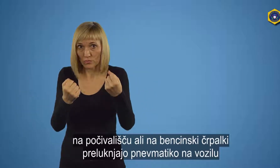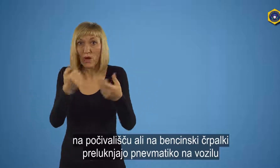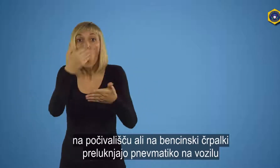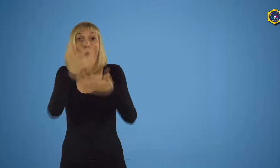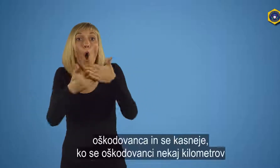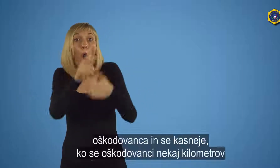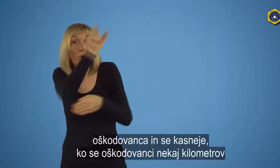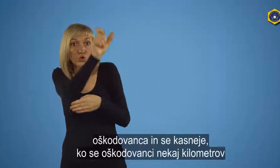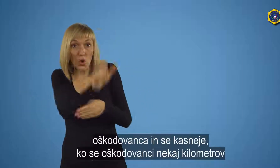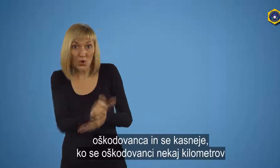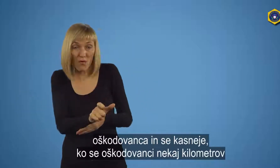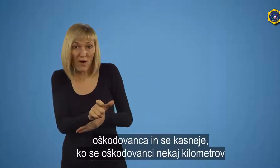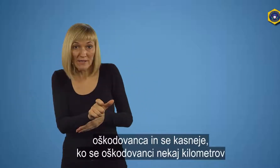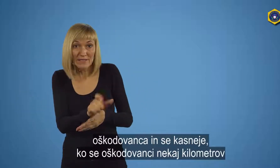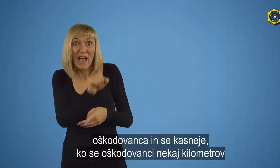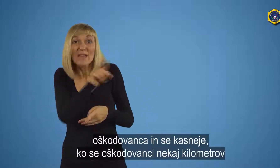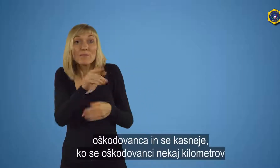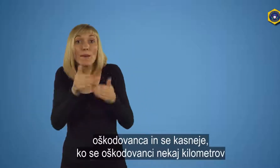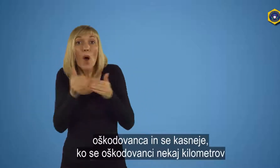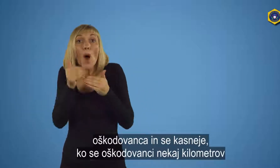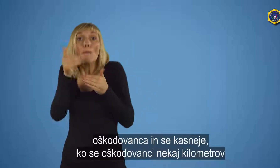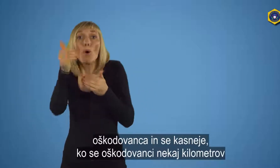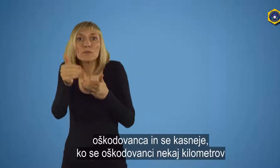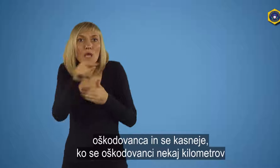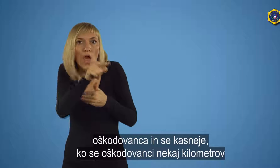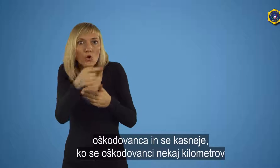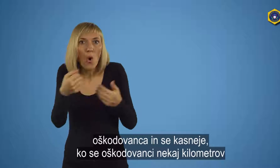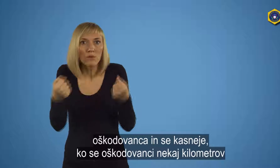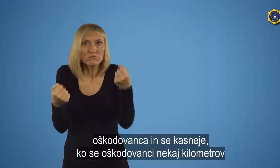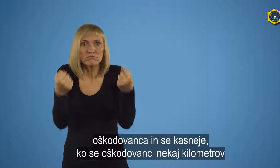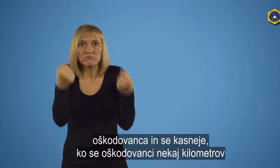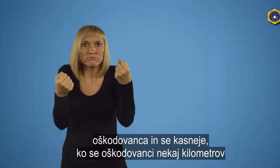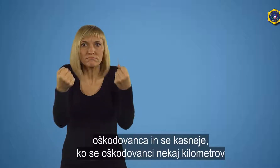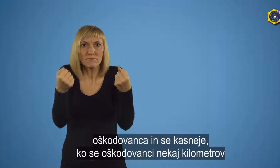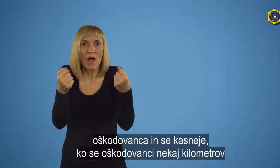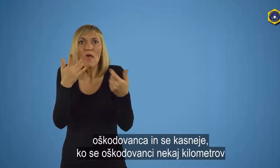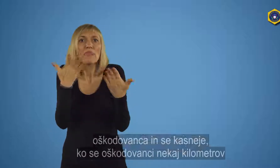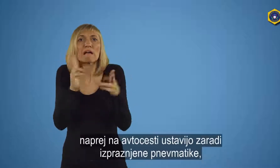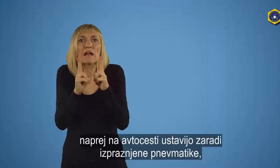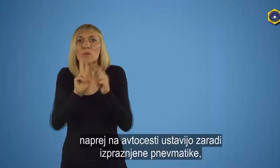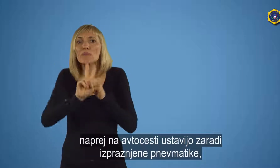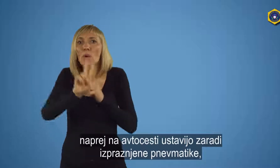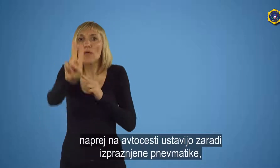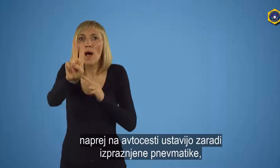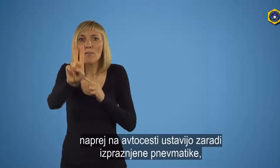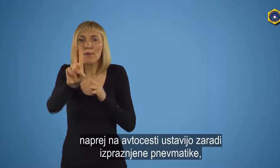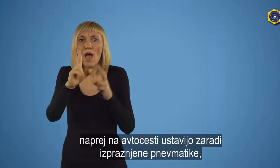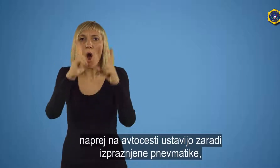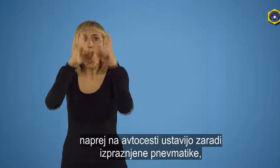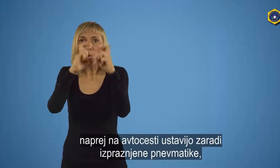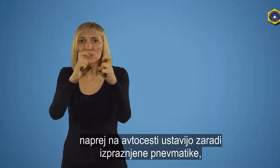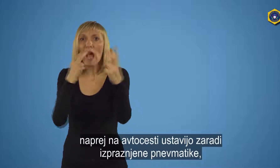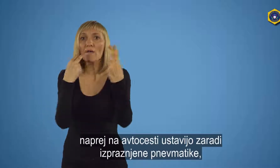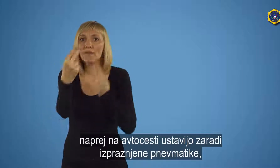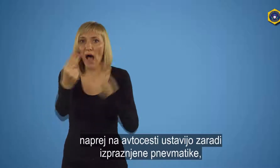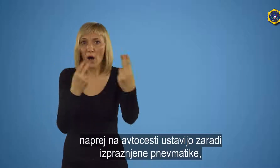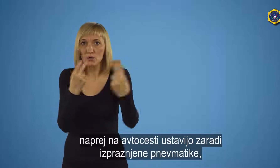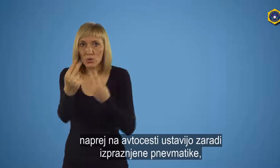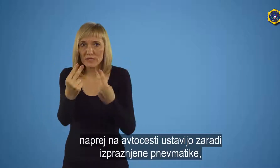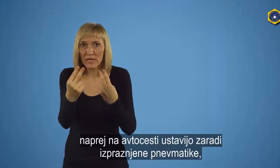ko se oškodovanci nekaj kilometrov naprej na avtocesti ustavijo zaradi spraznjene pneumatike, pripeljejo za njimi in jim